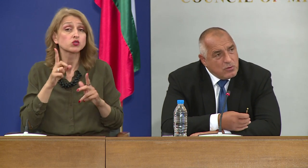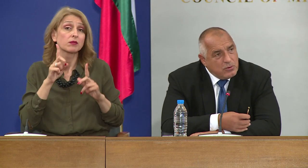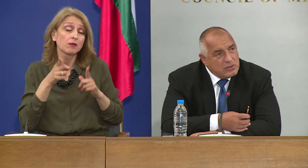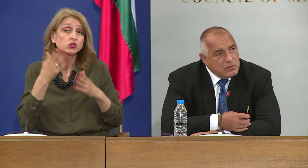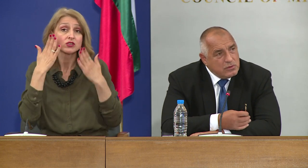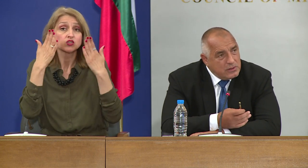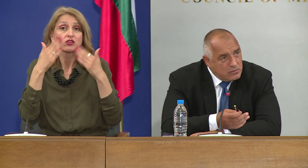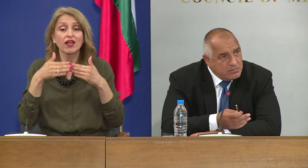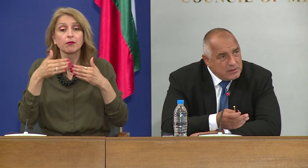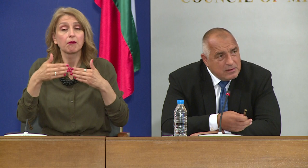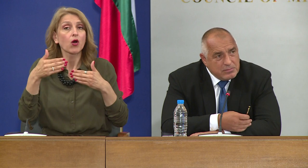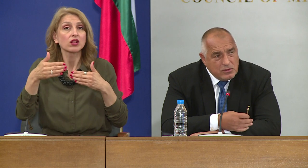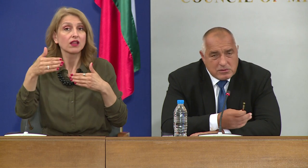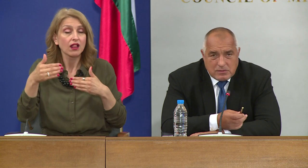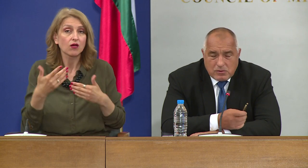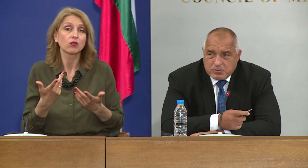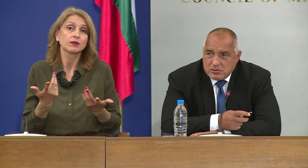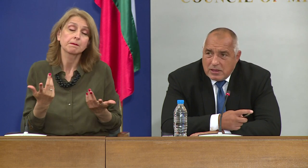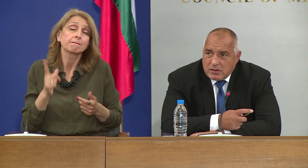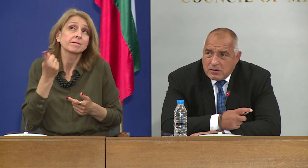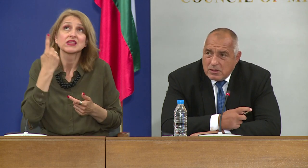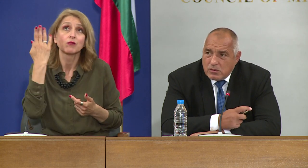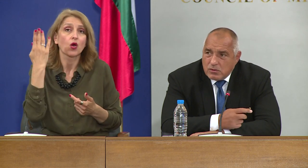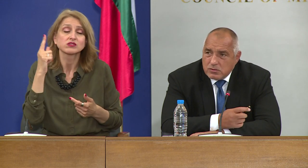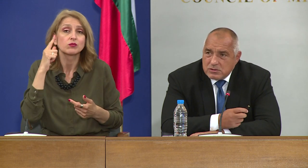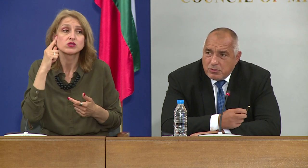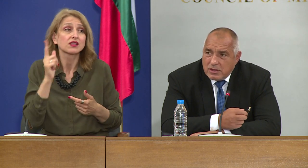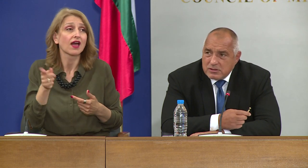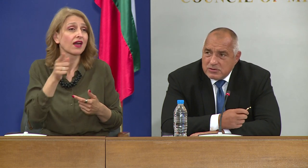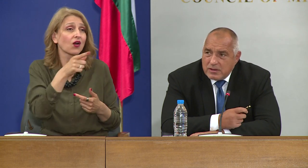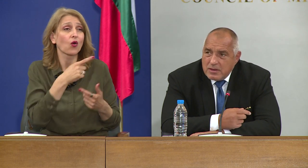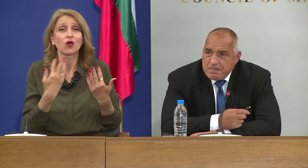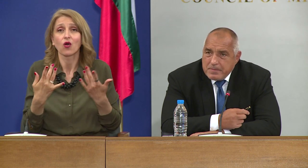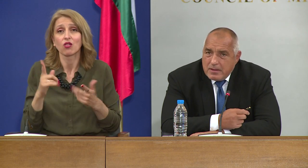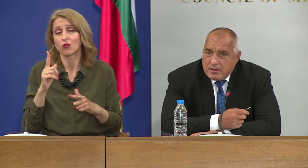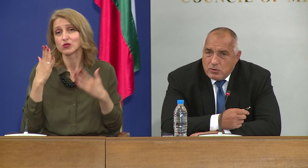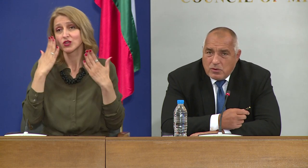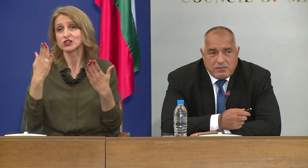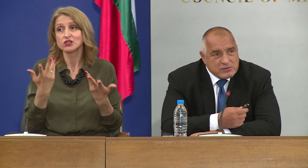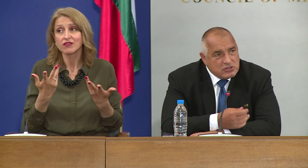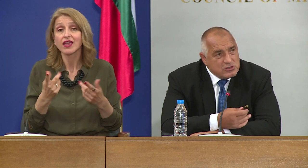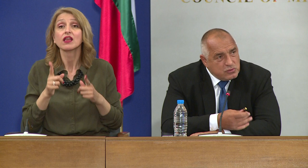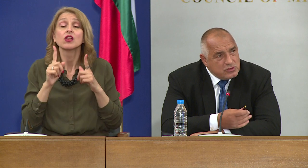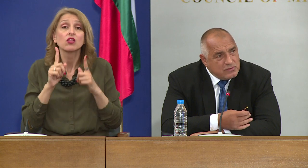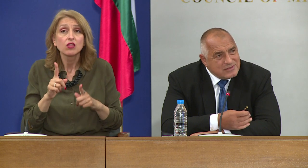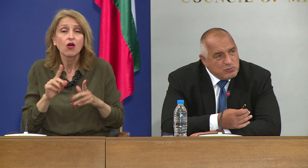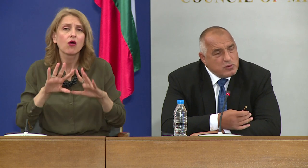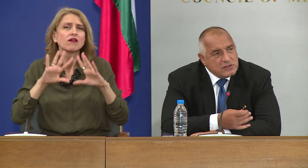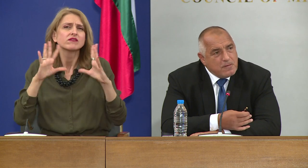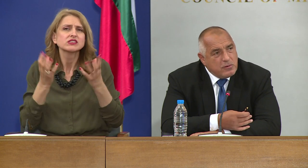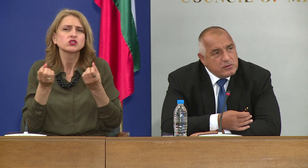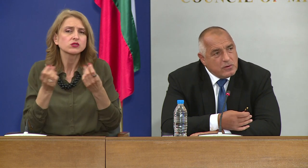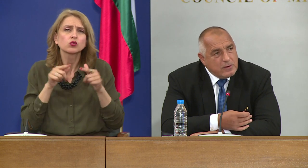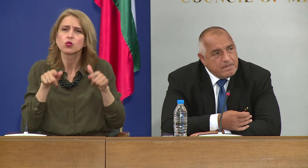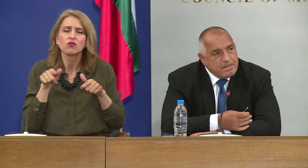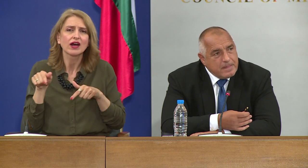малко по-дълго или определен период, само Господ знае на кой колко се полага да живее, но във всички случаи това са много